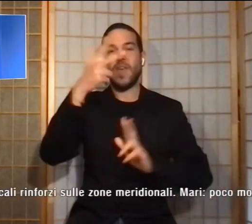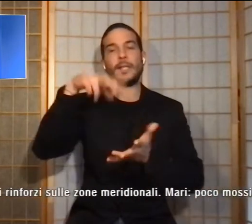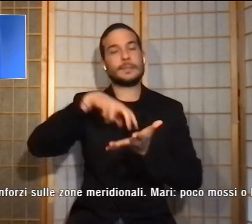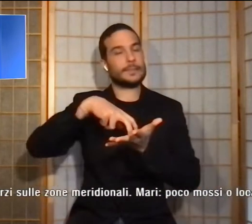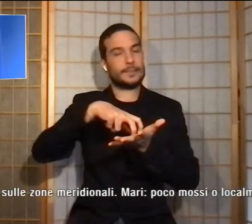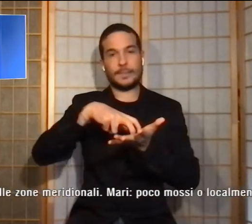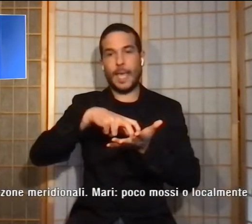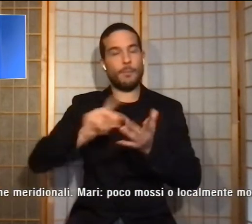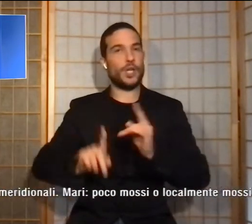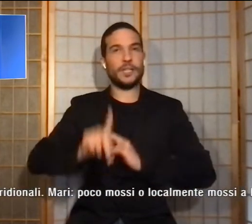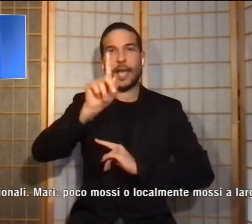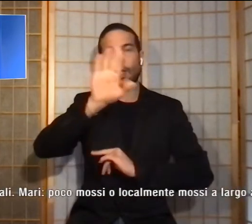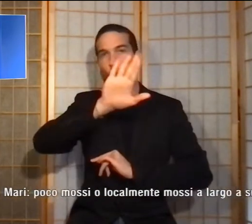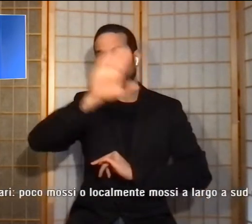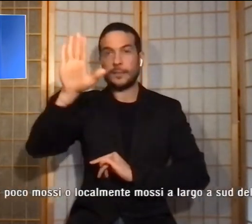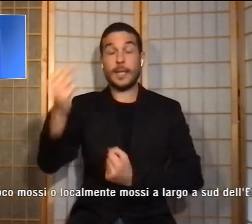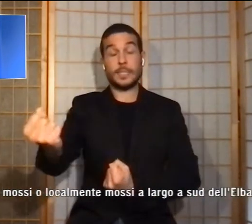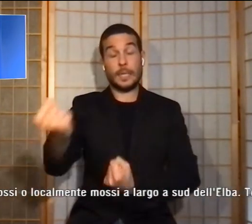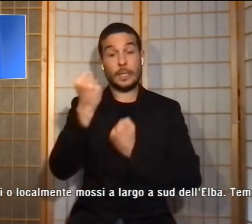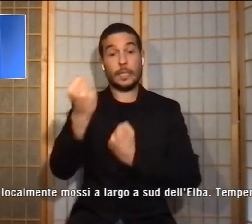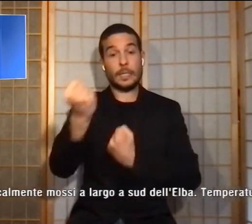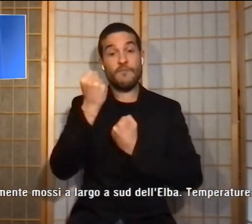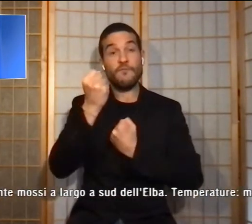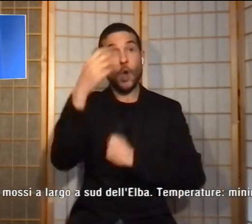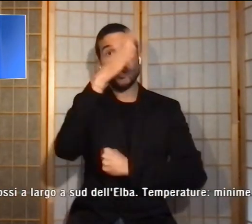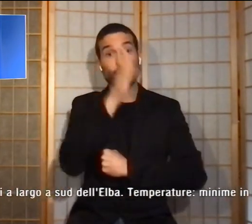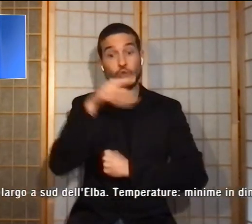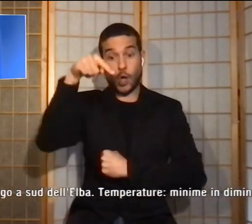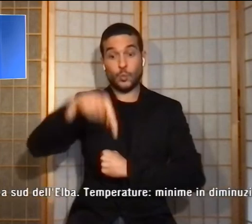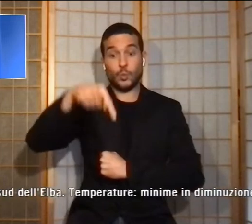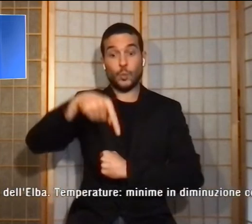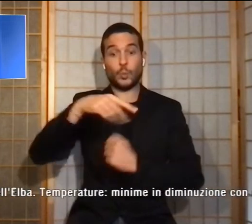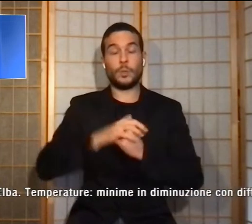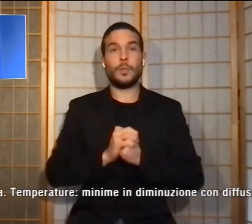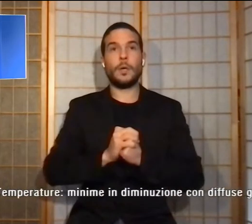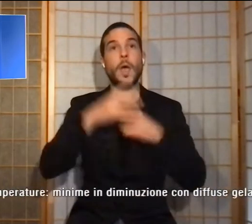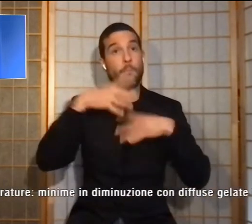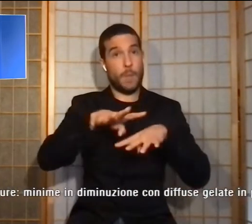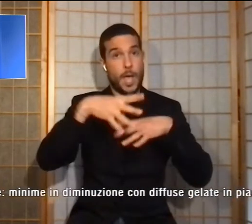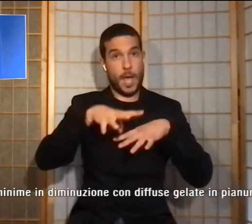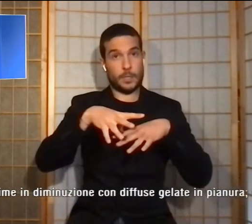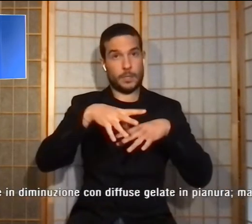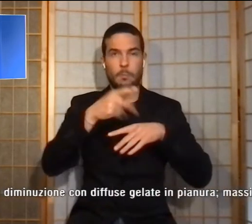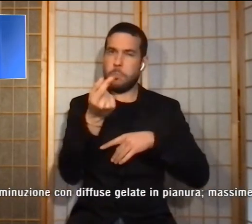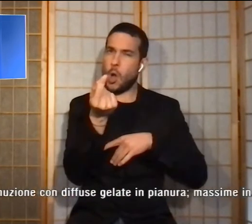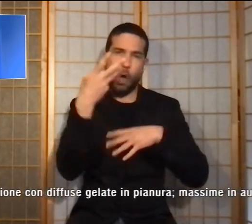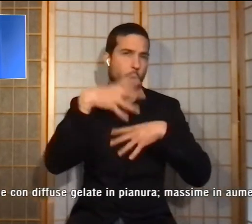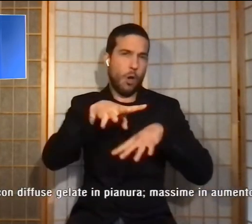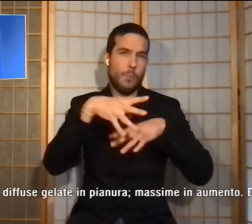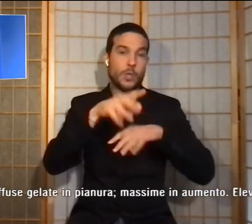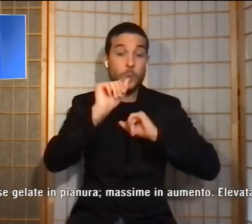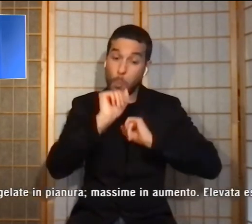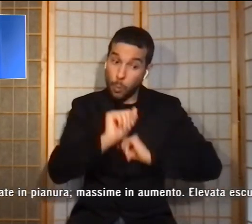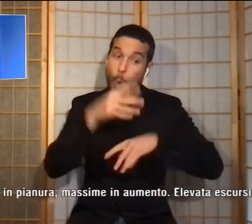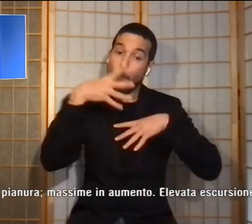-est con locali rinforzi sulle zone meridionali. Mari poco mossi o localmente mossi